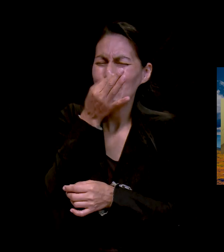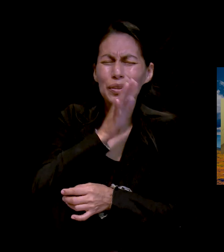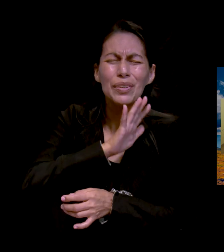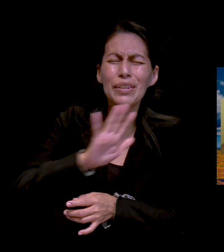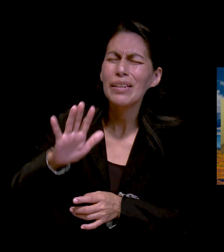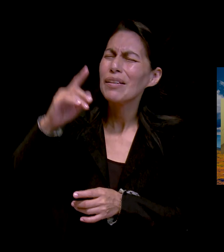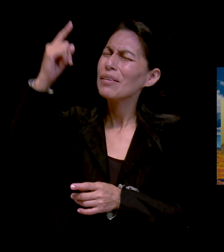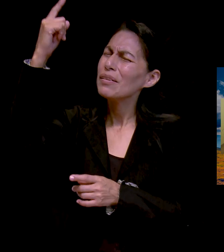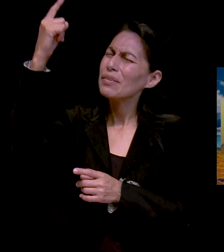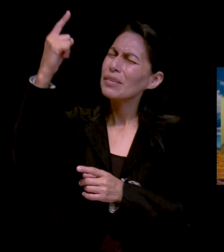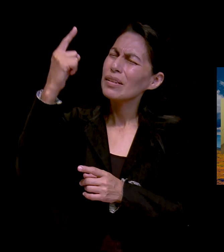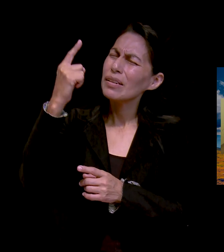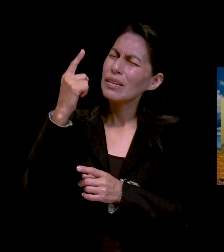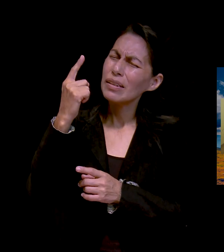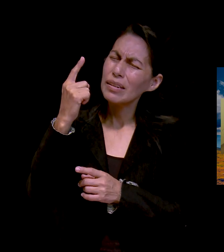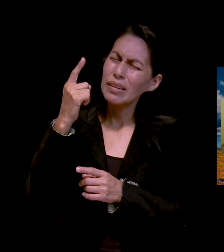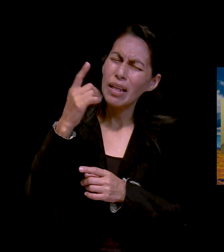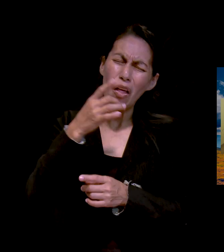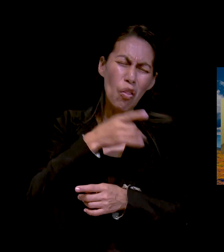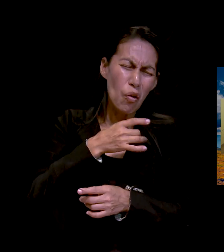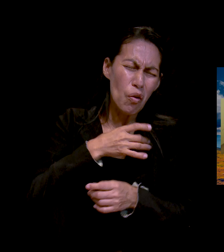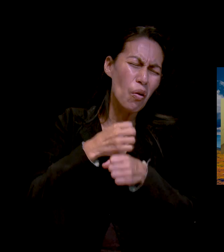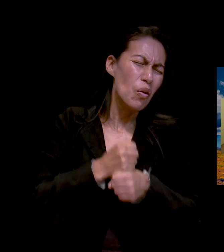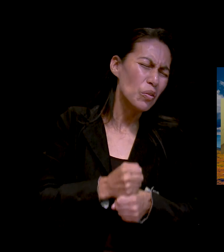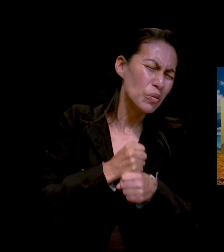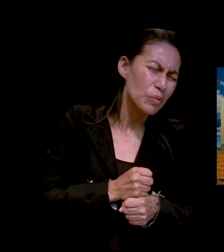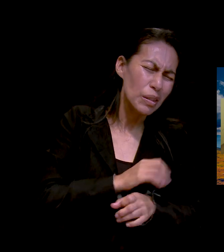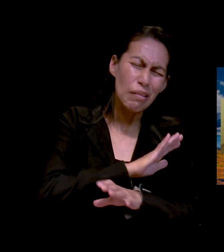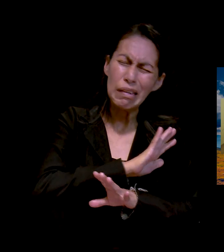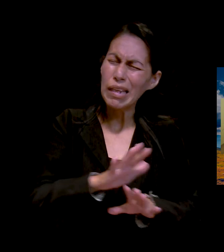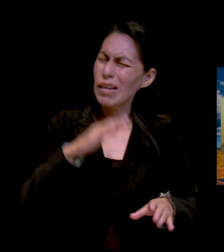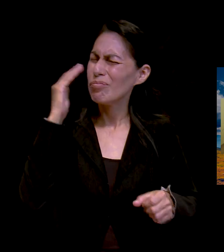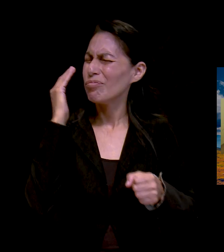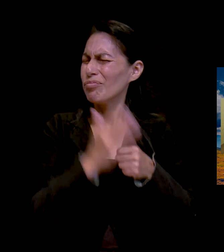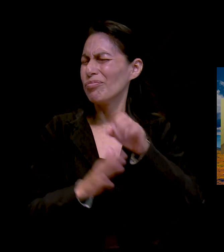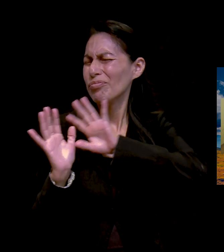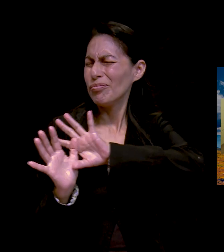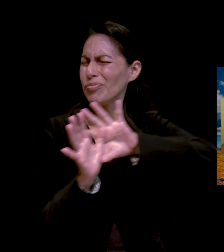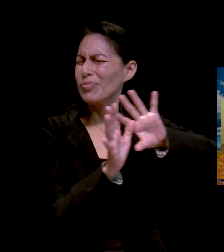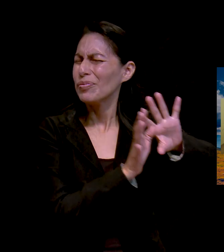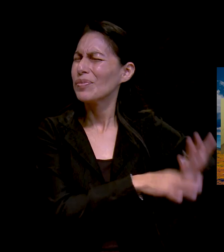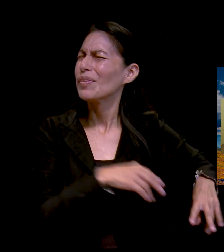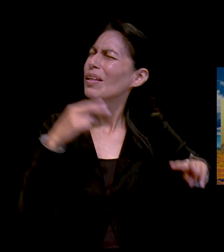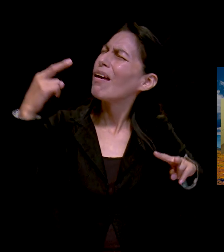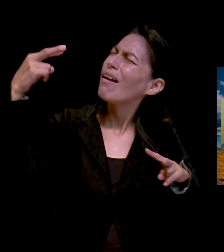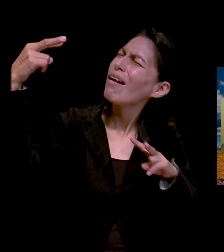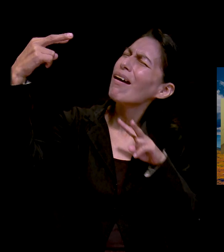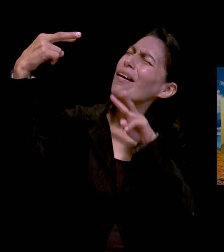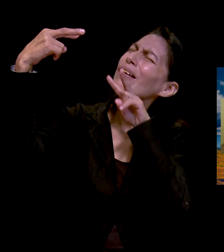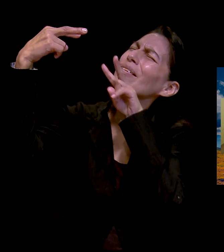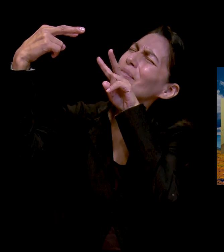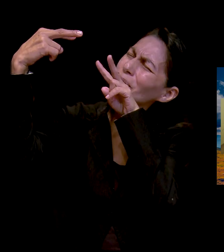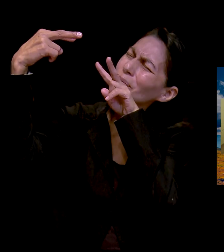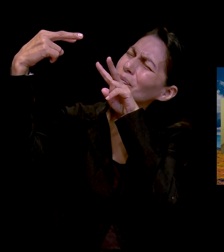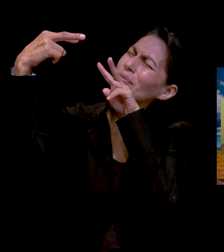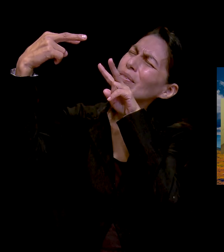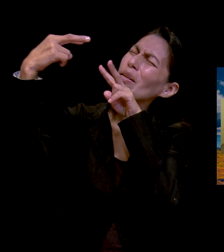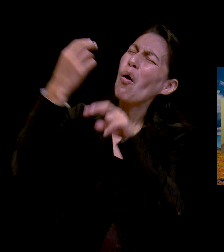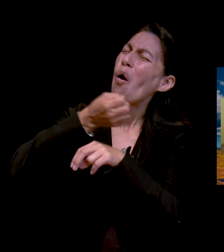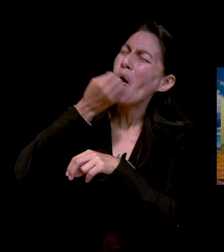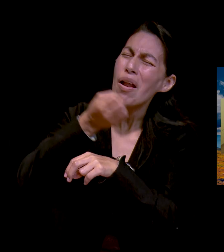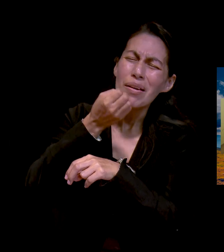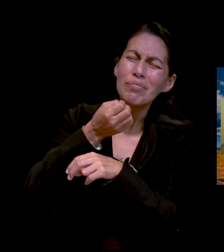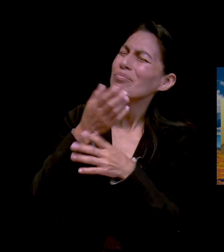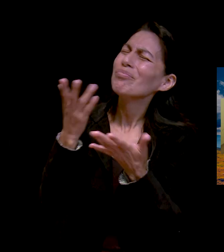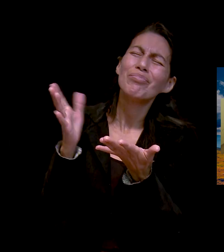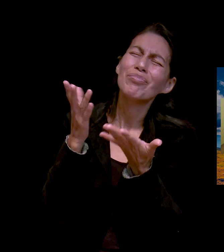entonces podamos verte cara a cara. Ya no habrá necesidad de oración porque te veremos